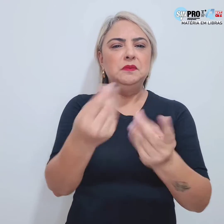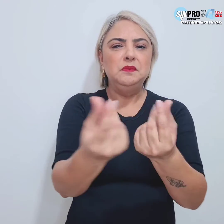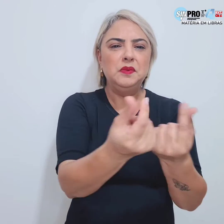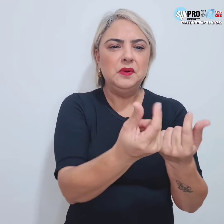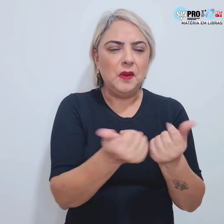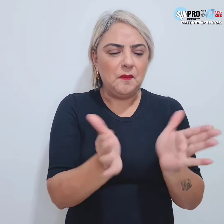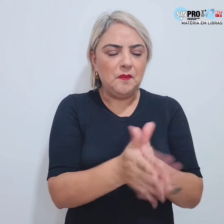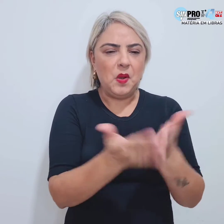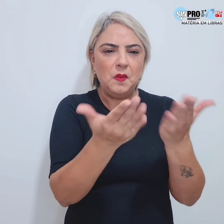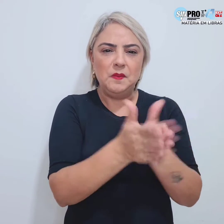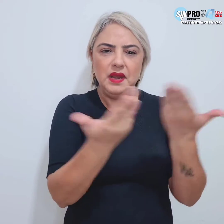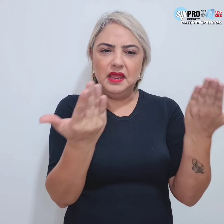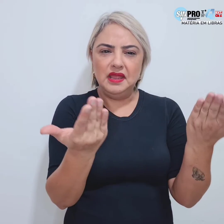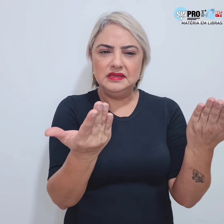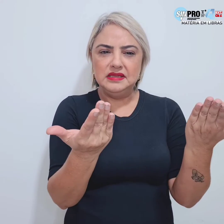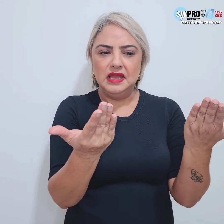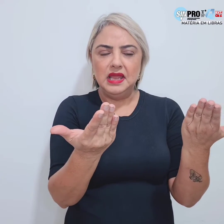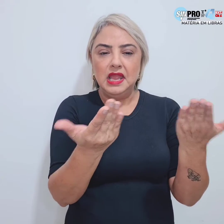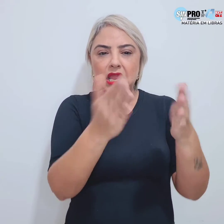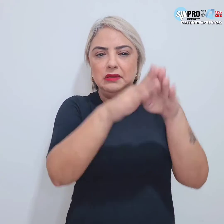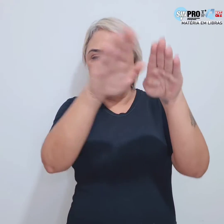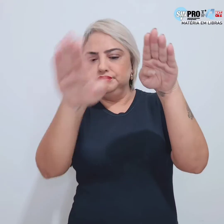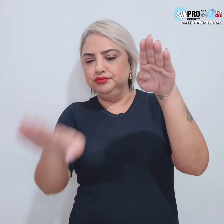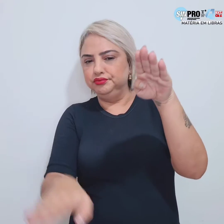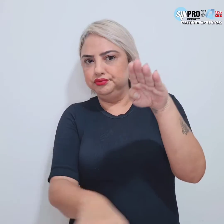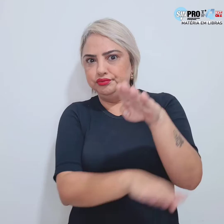pobreza e gigantescas diferenças sociais.